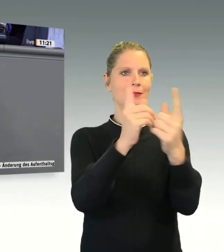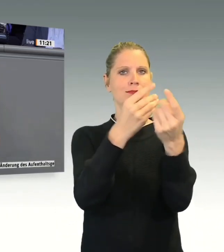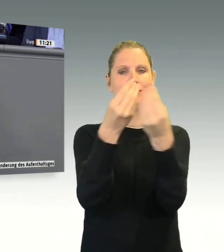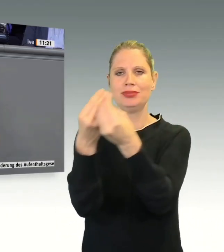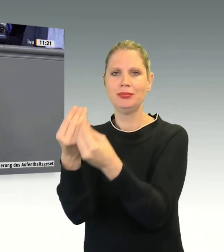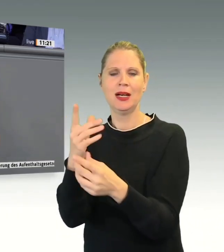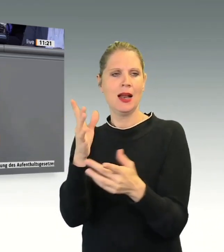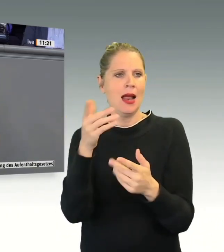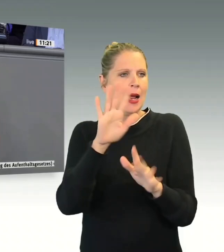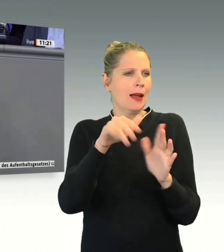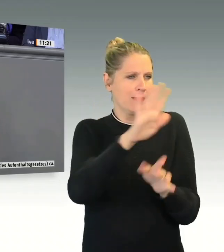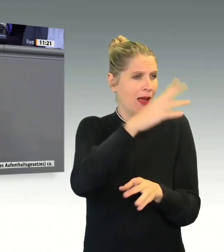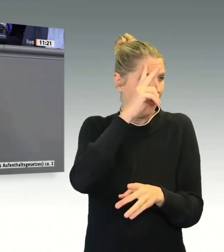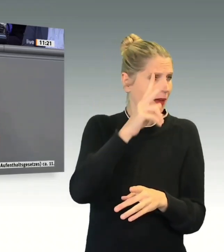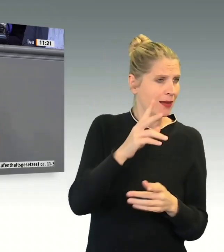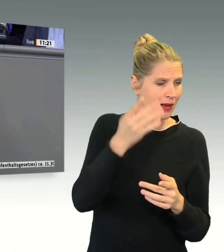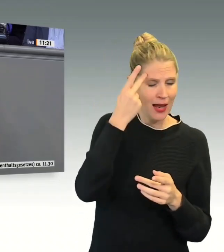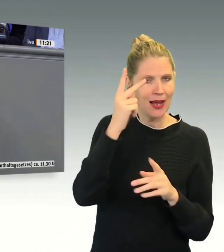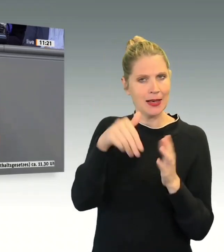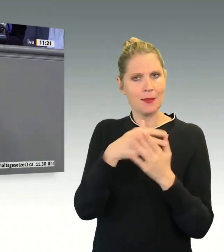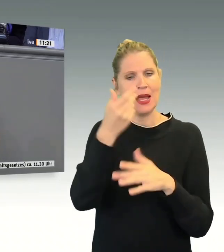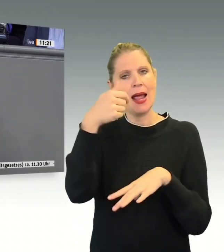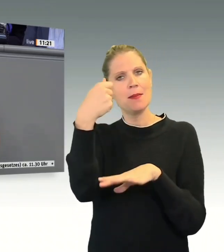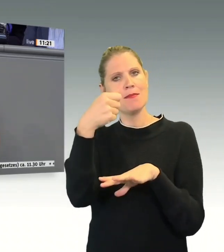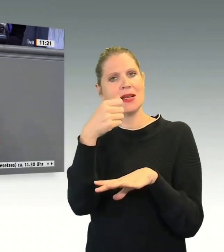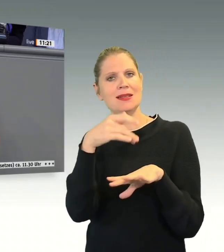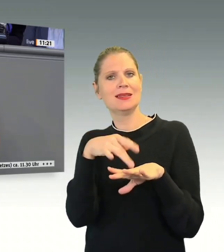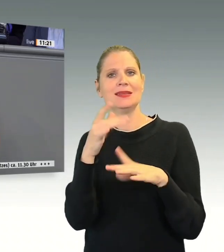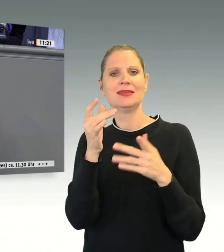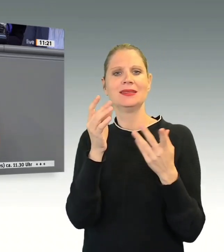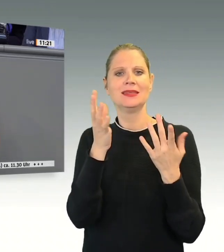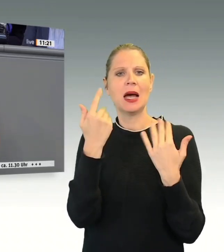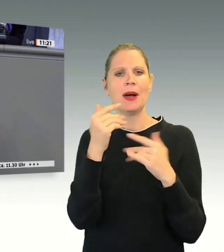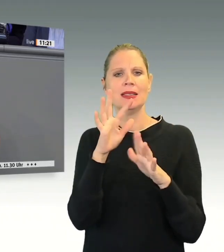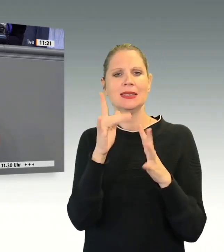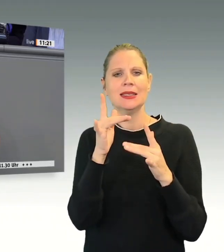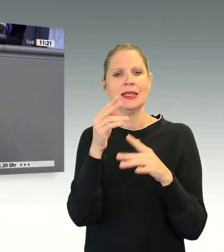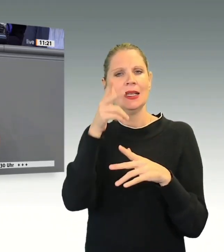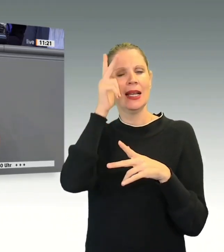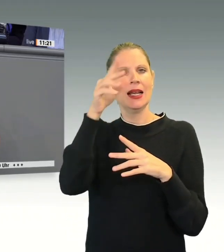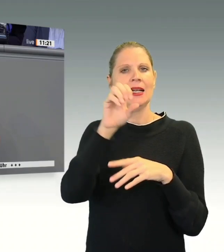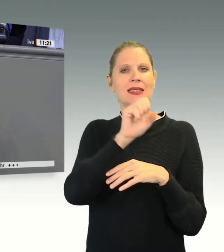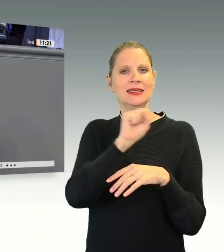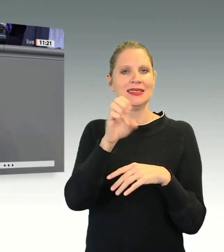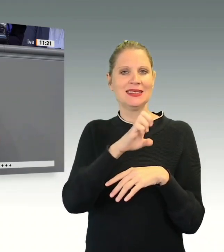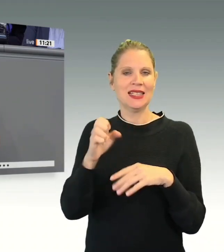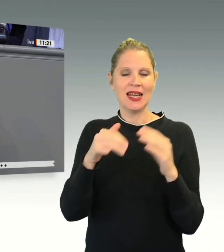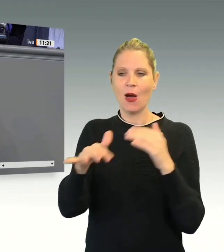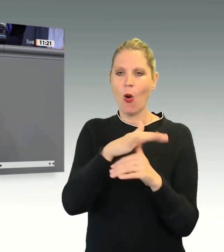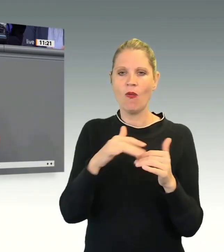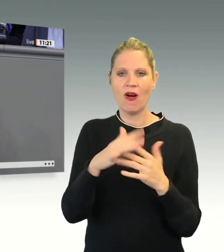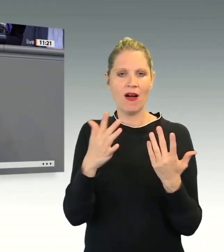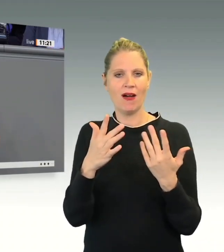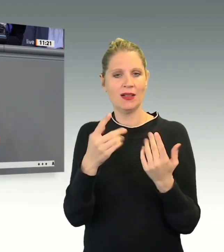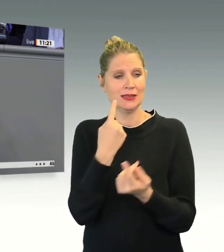Staaten darüber zu verhandeln, um Migrationsabkommen hinzubekommen, damit auch wirklich solche Abschiebungen stattfinden können. Wir setzen als Koalition auf Migrationsabkommen.